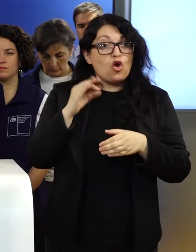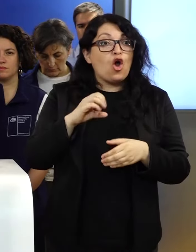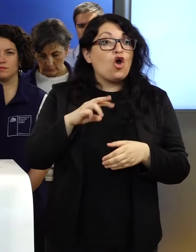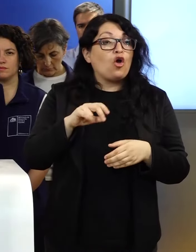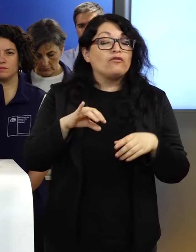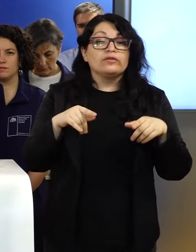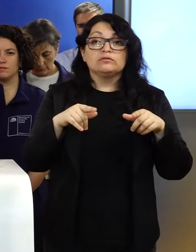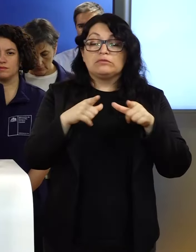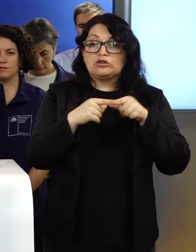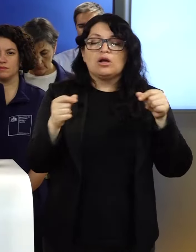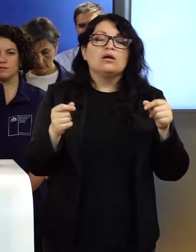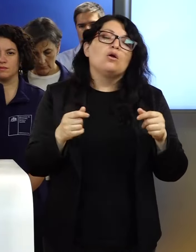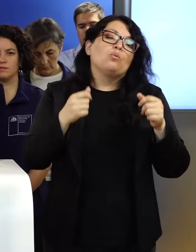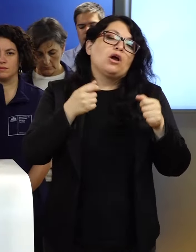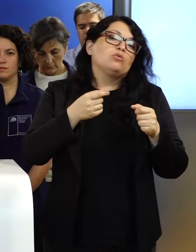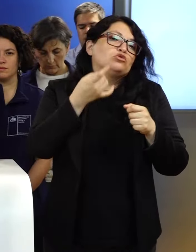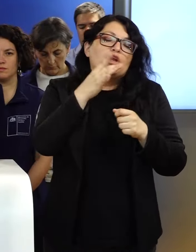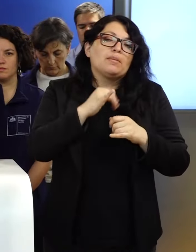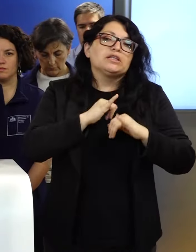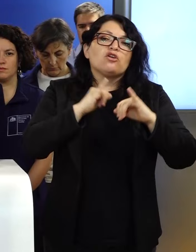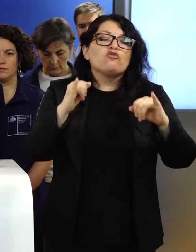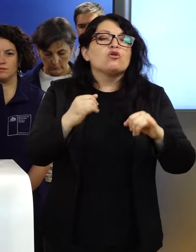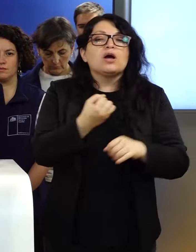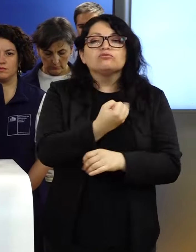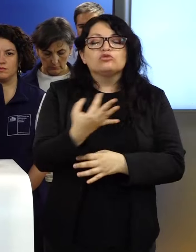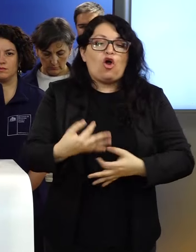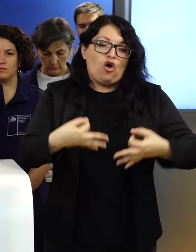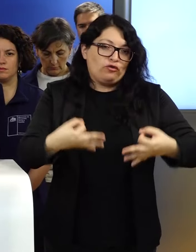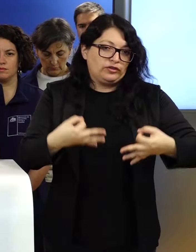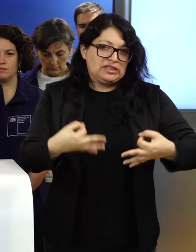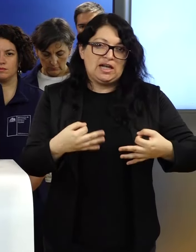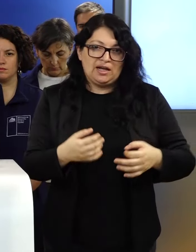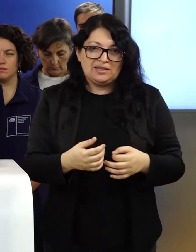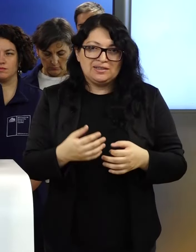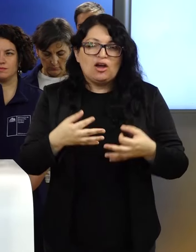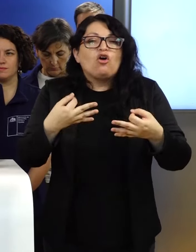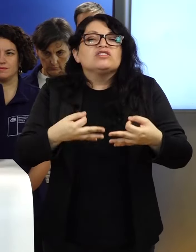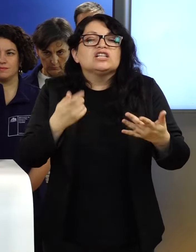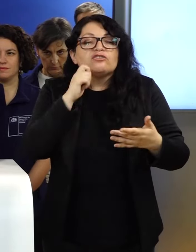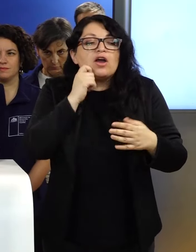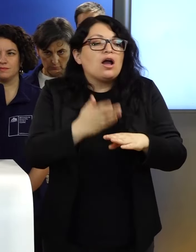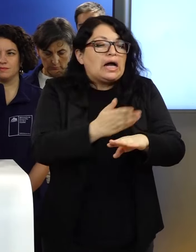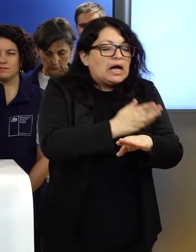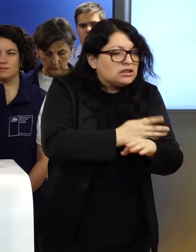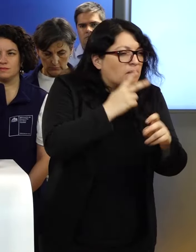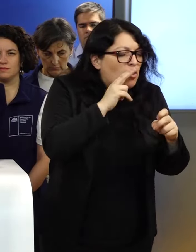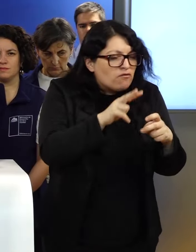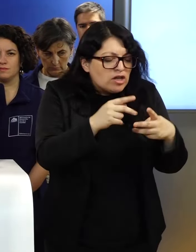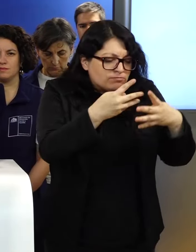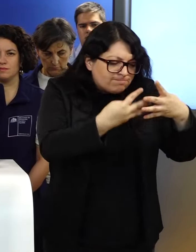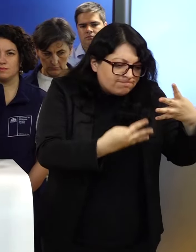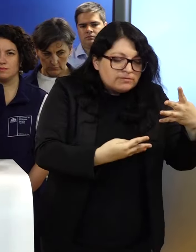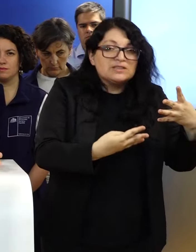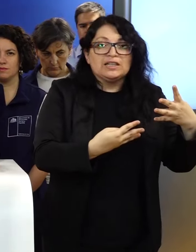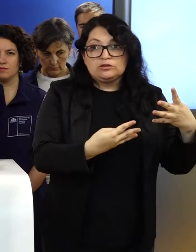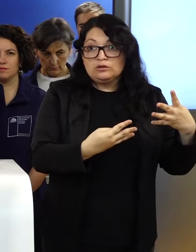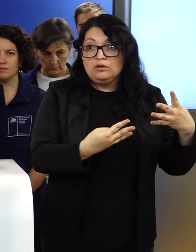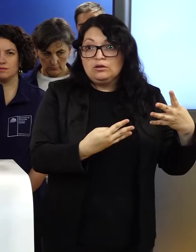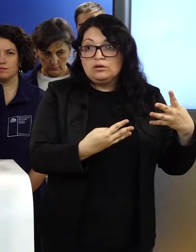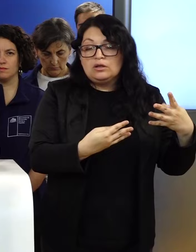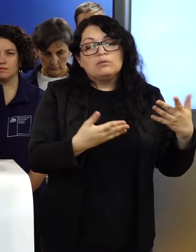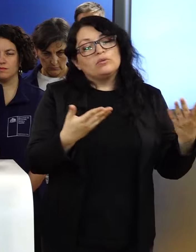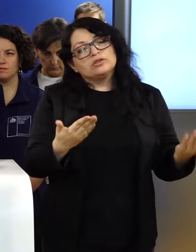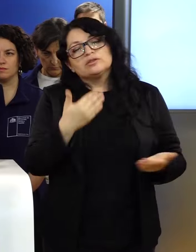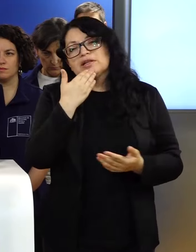solamente podemos dar los datos oficiales que han pasado, digamos, por todos los filtros que tienen ciertos protocolos y de consecuencia,